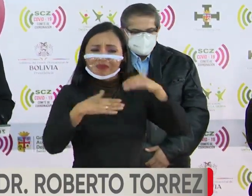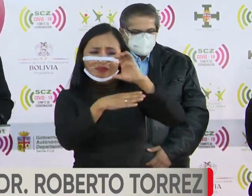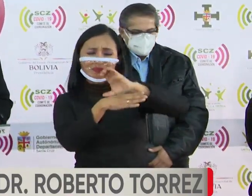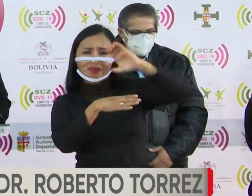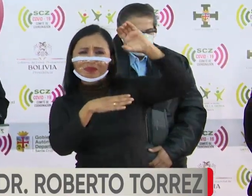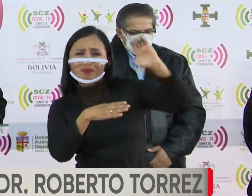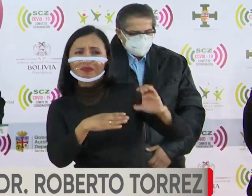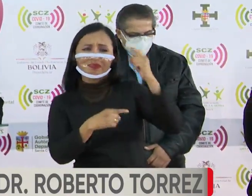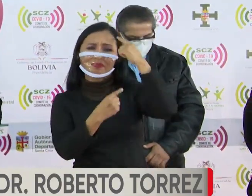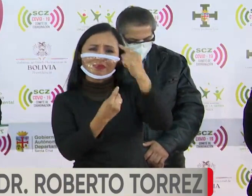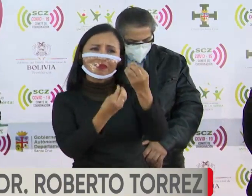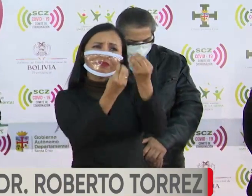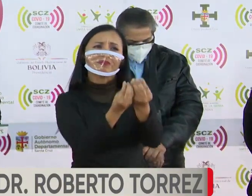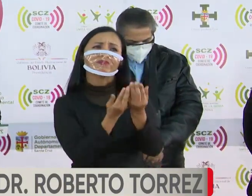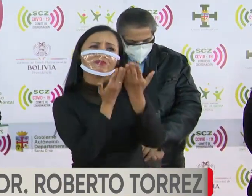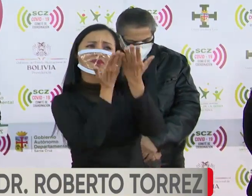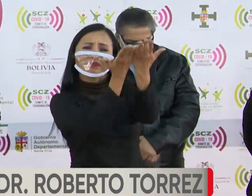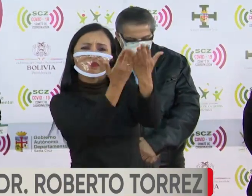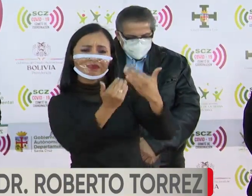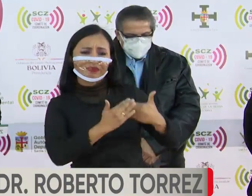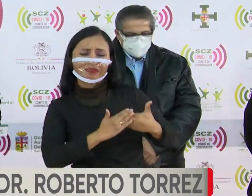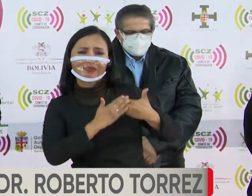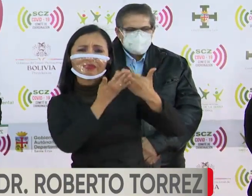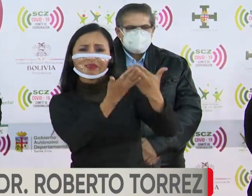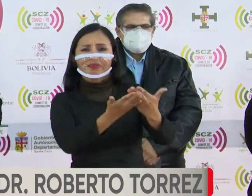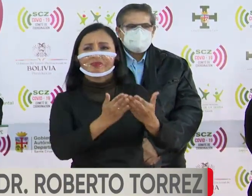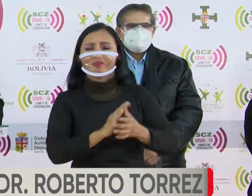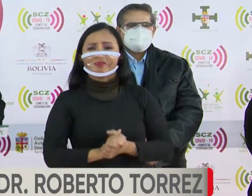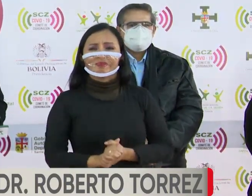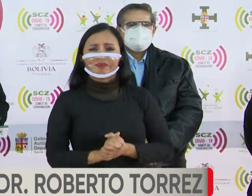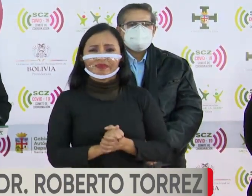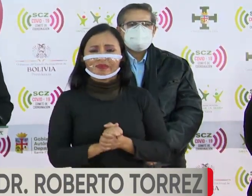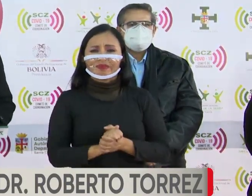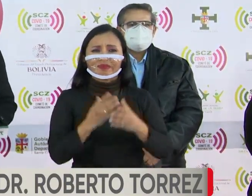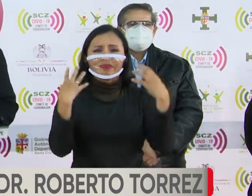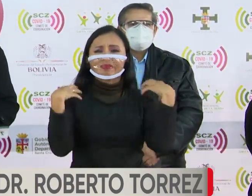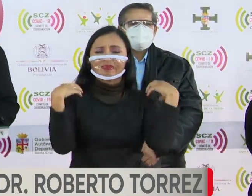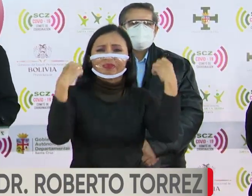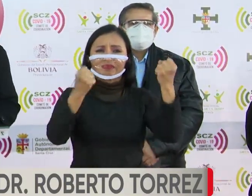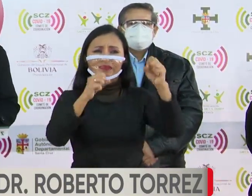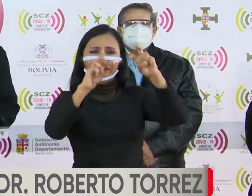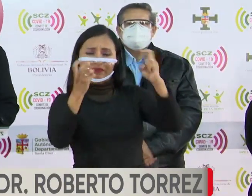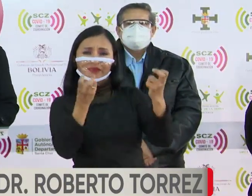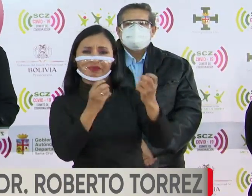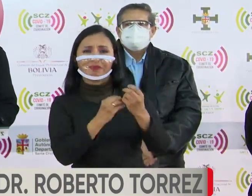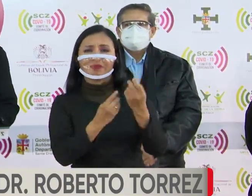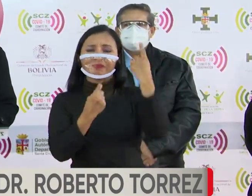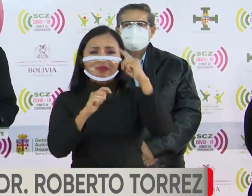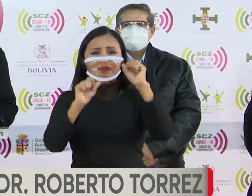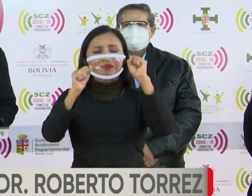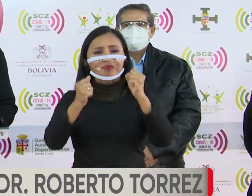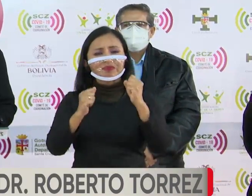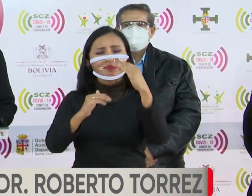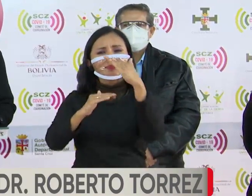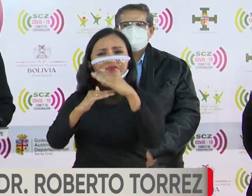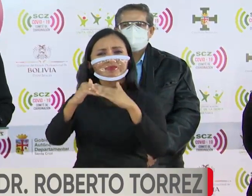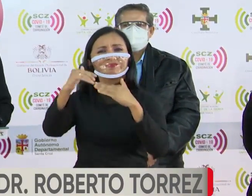a favor de la sanidad y de la construcción